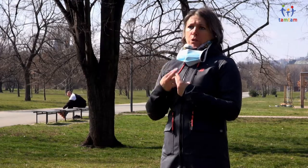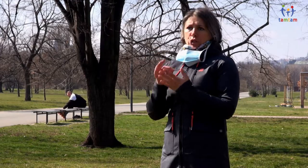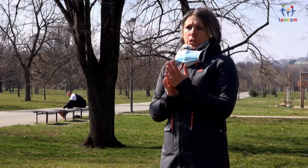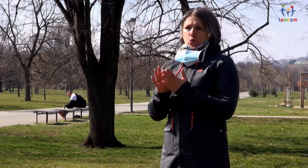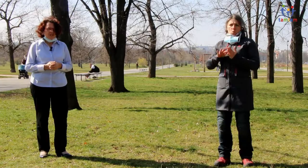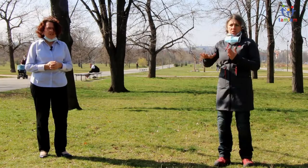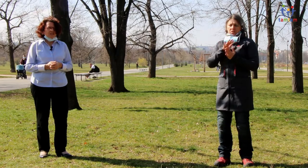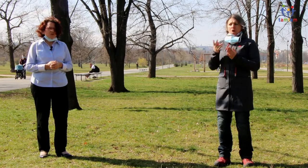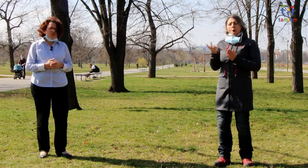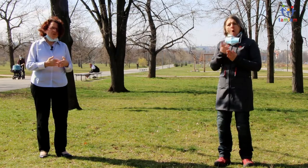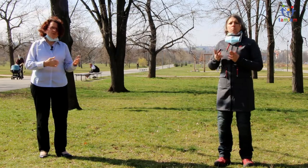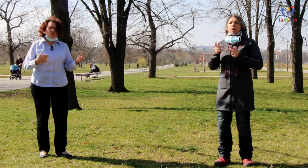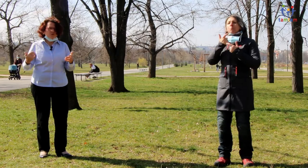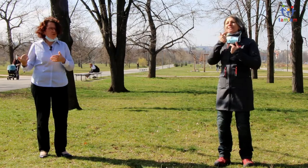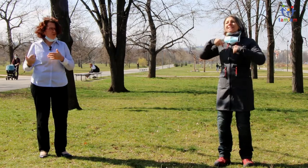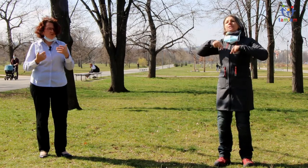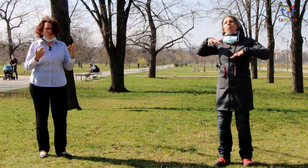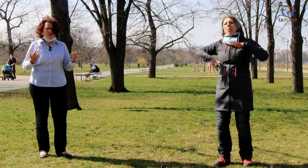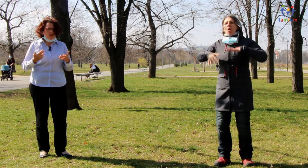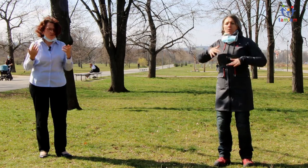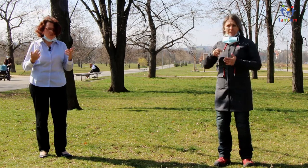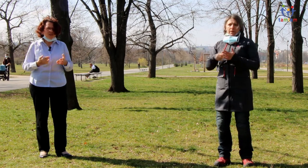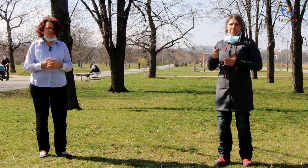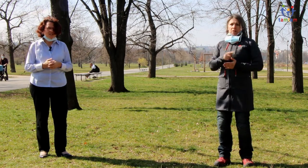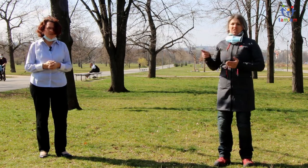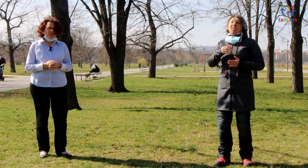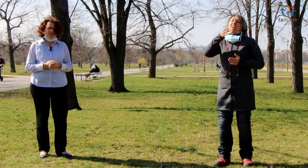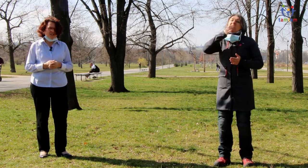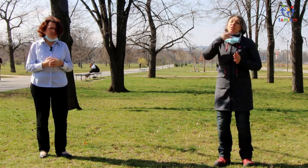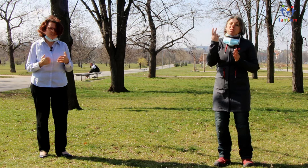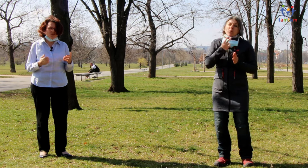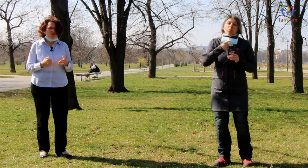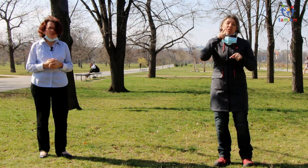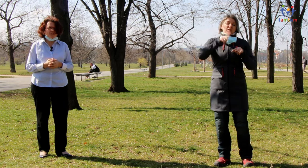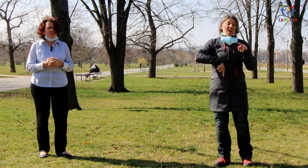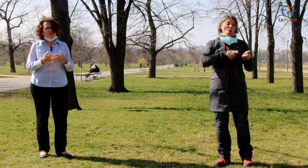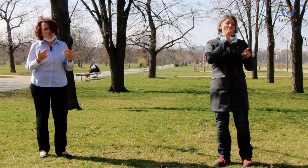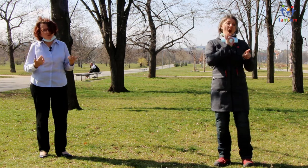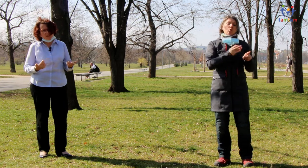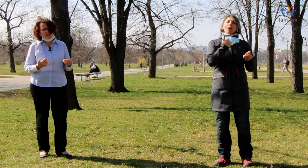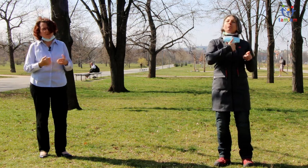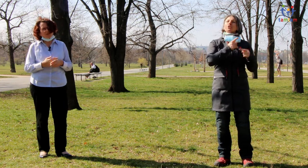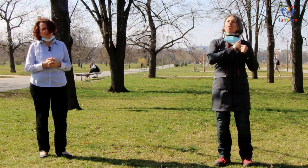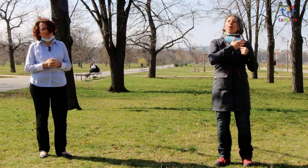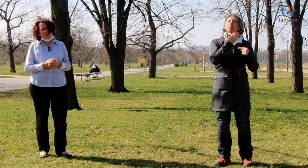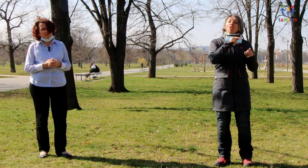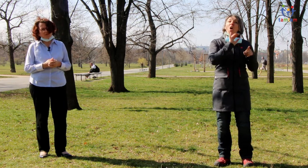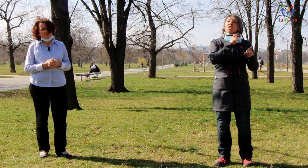to stojí. Samozřejmě pokud to dítě má spolužáky, kteří přijeli z rizikových oblastí nebo rodina sama navštívila ty